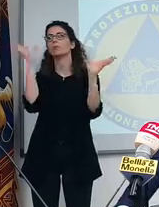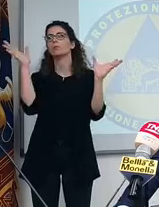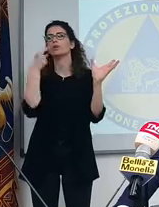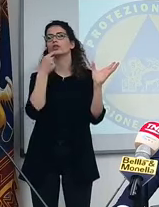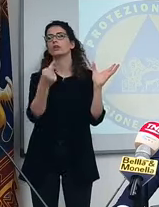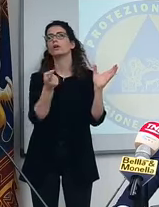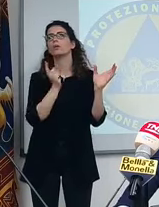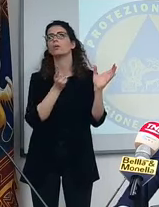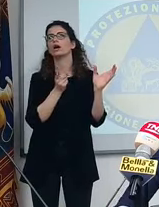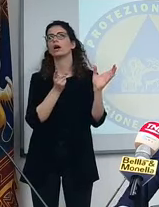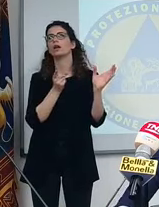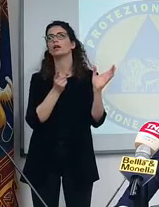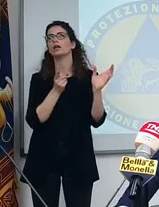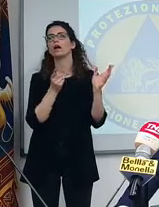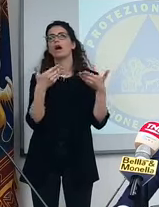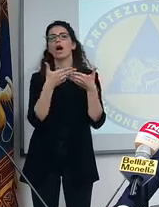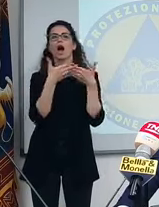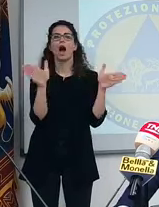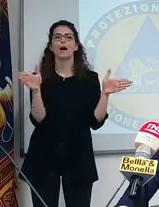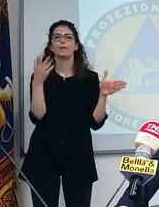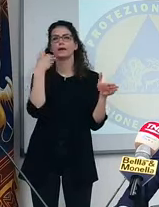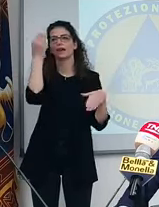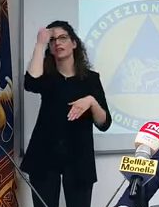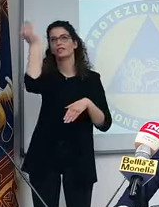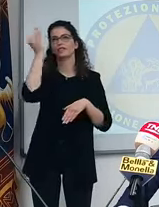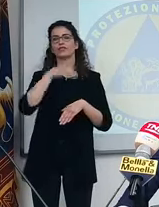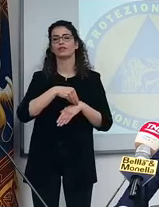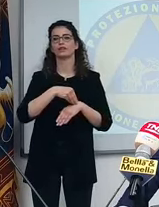aprire, che so, un